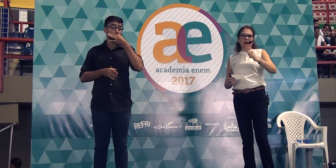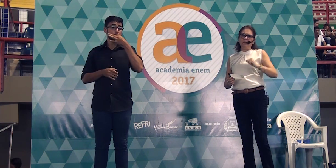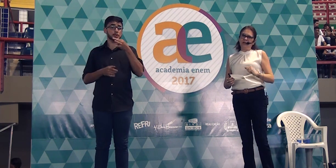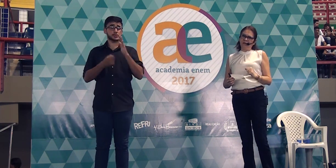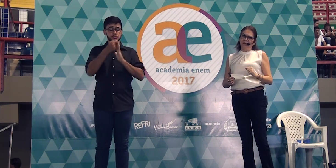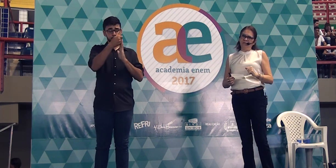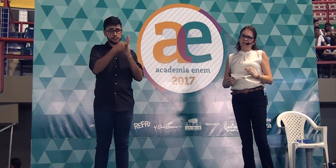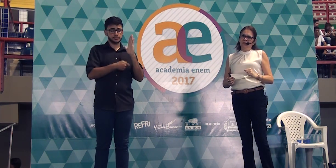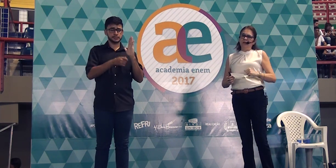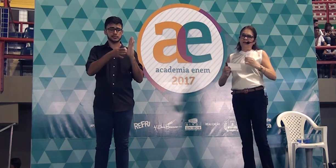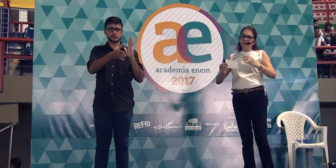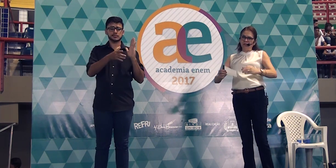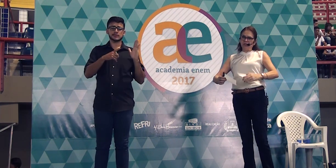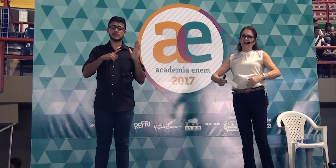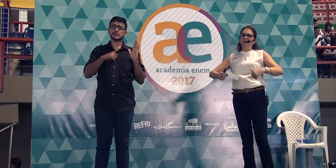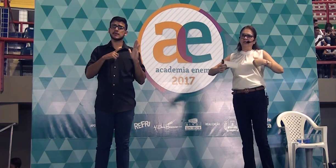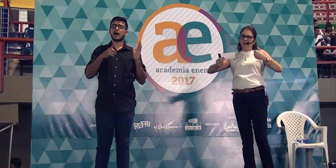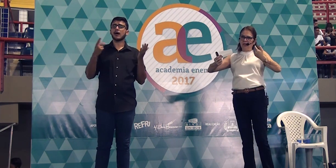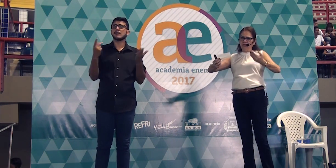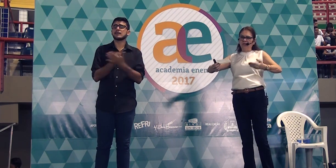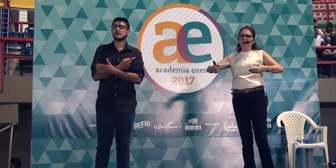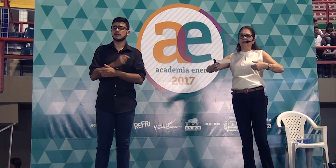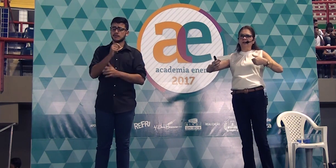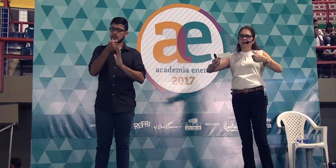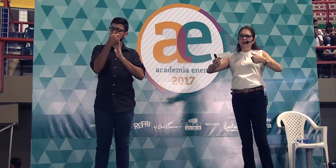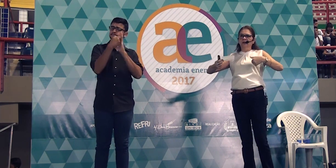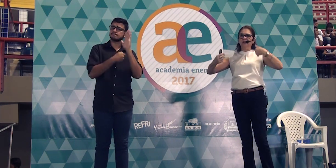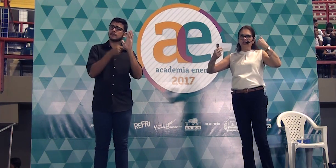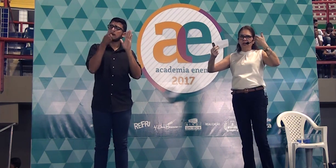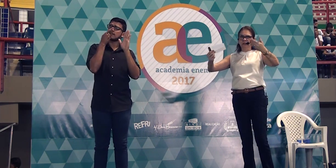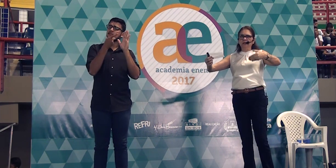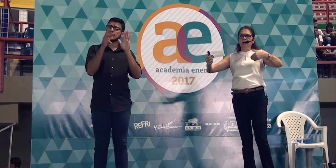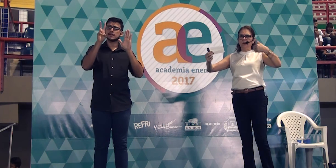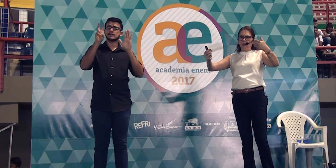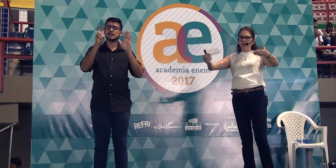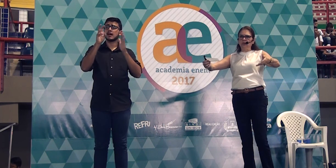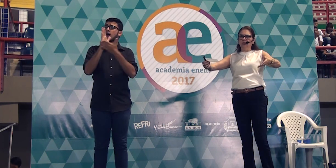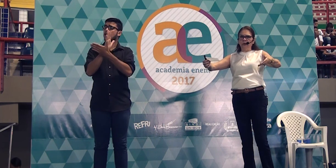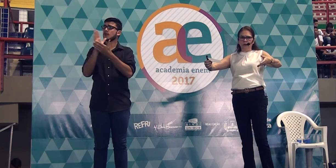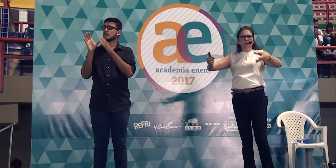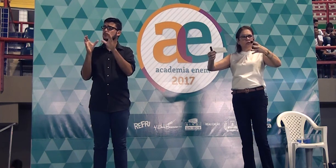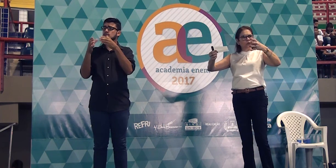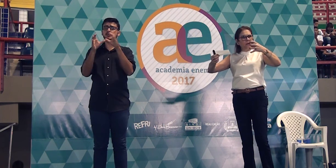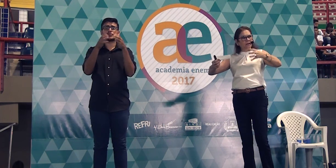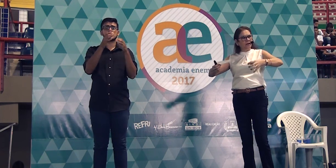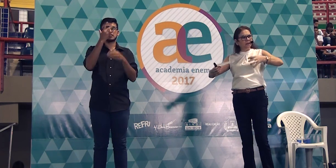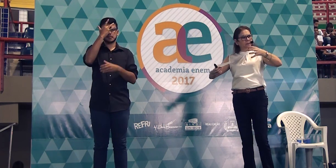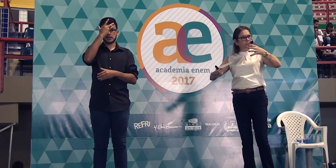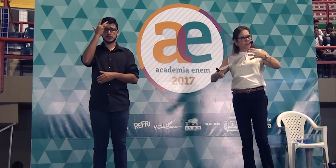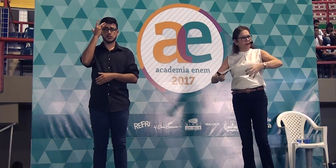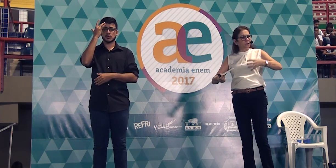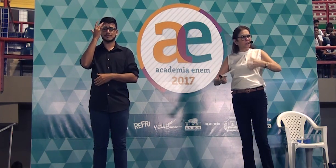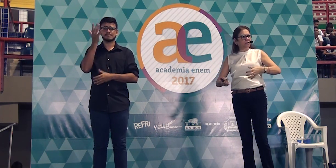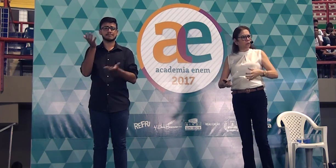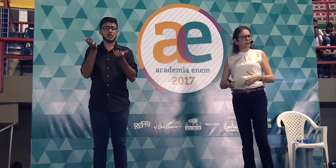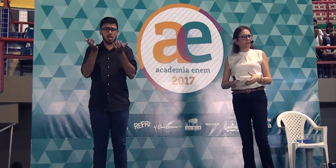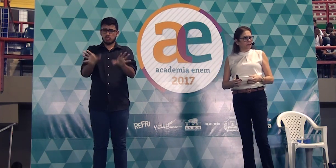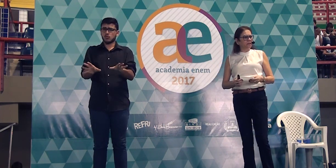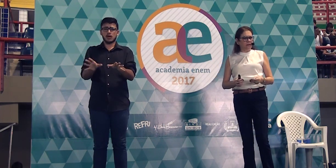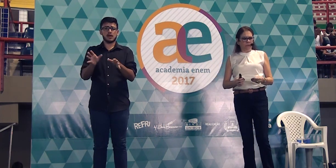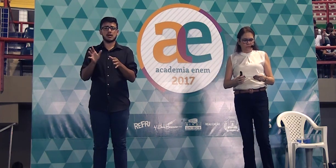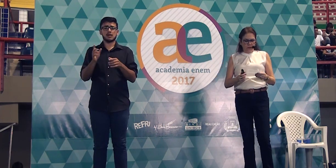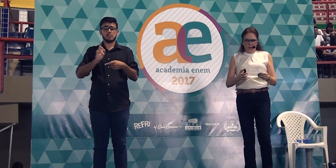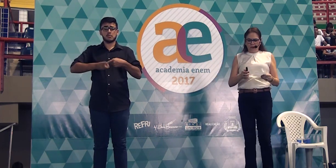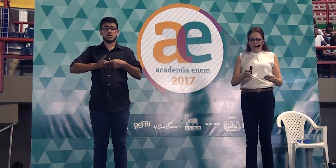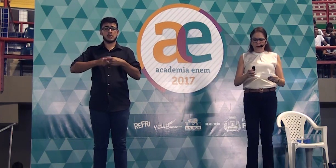dela, ela lamenta que tenha gente que faça rejeição à cultura de uma dada parte da sua